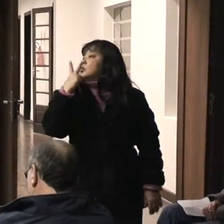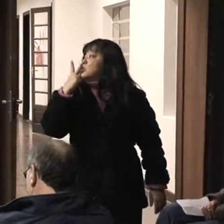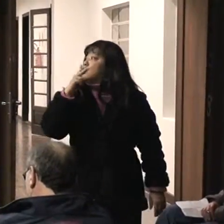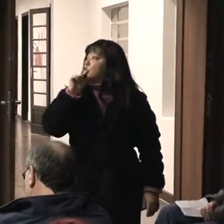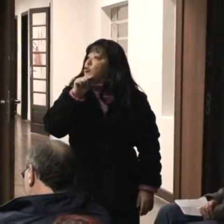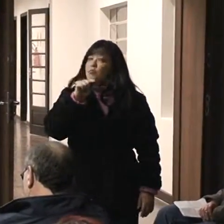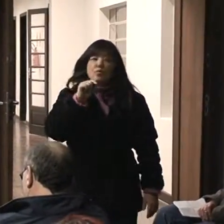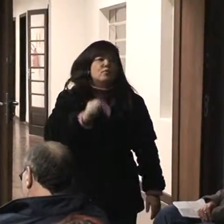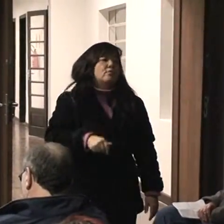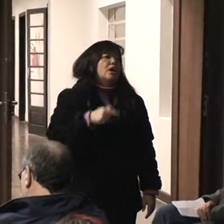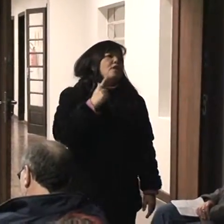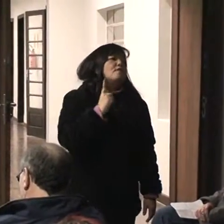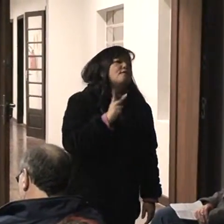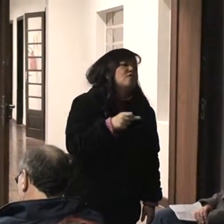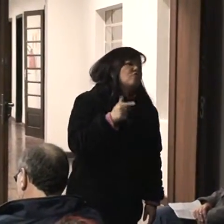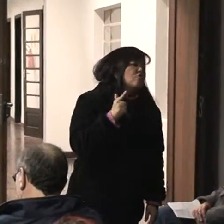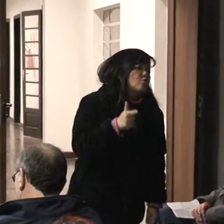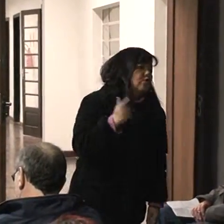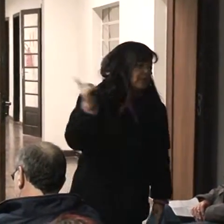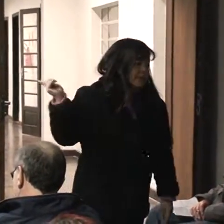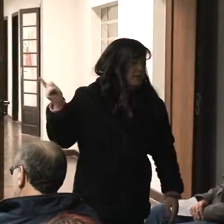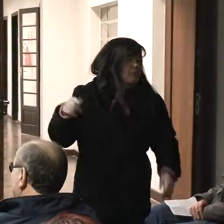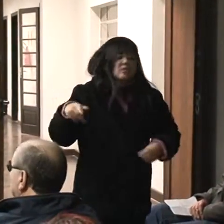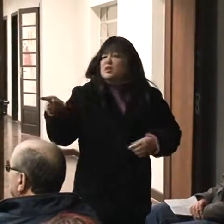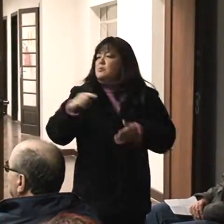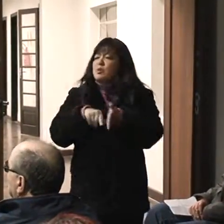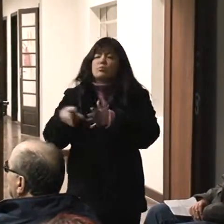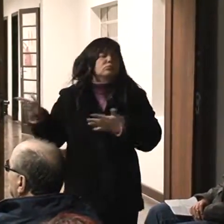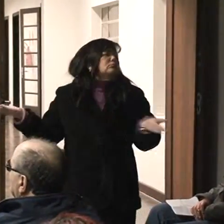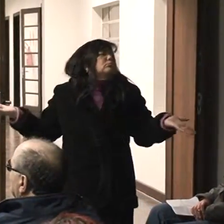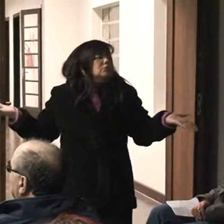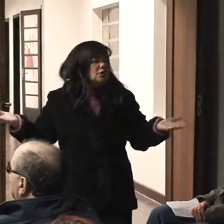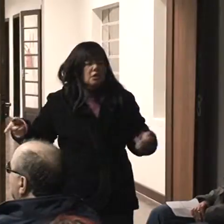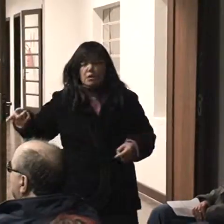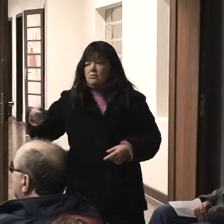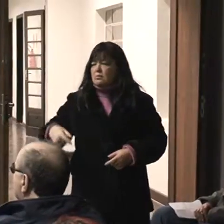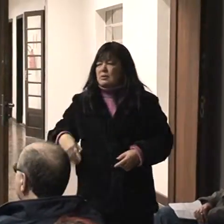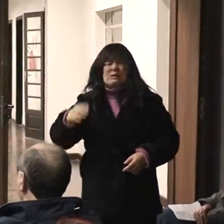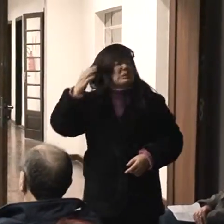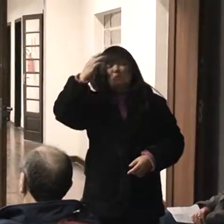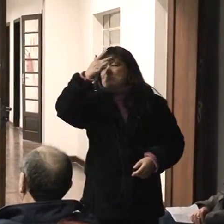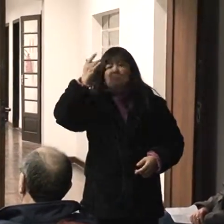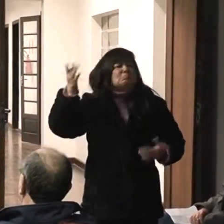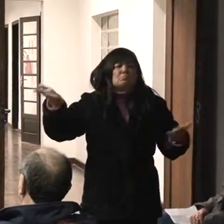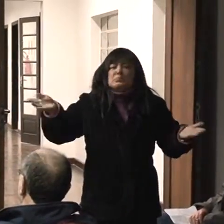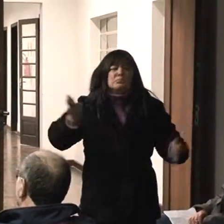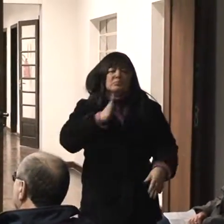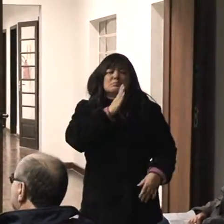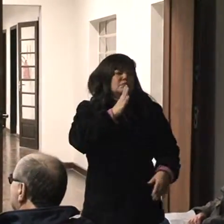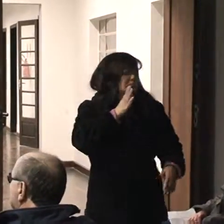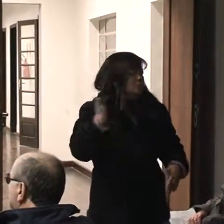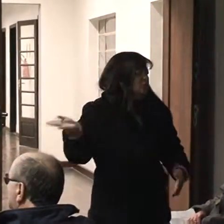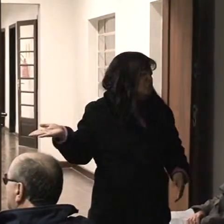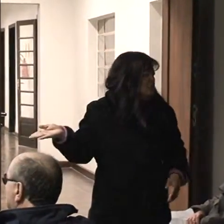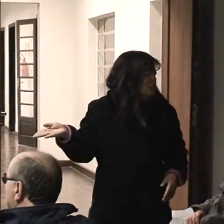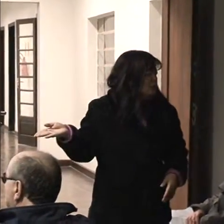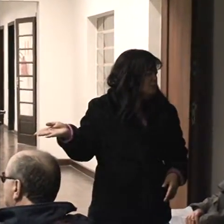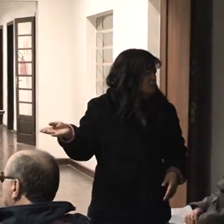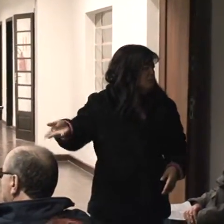há anos nessa área, nunca ouviu falar disso aí, hein? Pois é, esse é programa... acredito que isso foi, foi o nível interno, então. Foi, é, esse é o problema. Esse programa